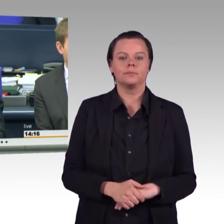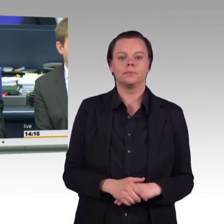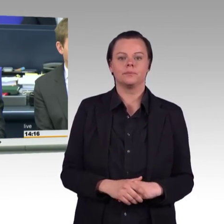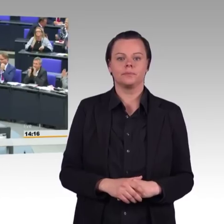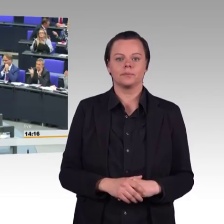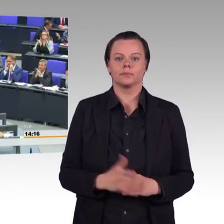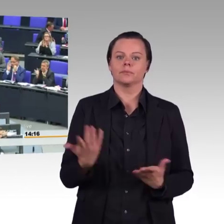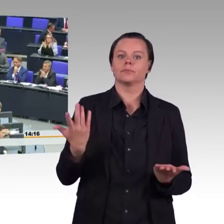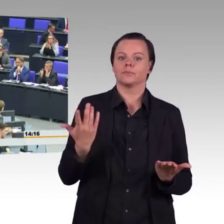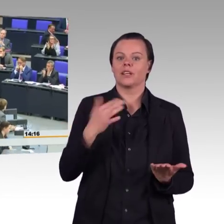Tagesordnungspunkt.